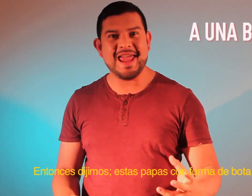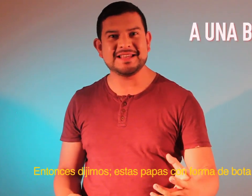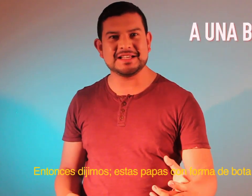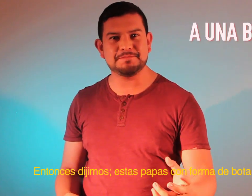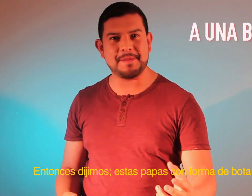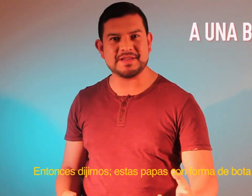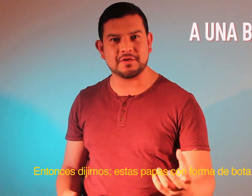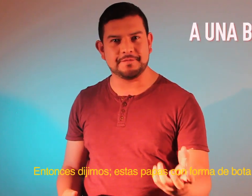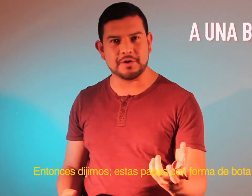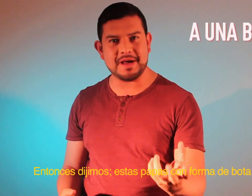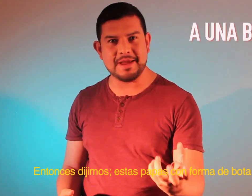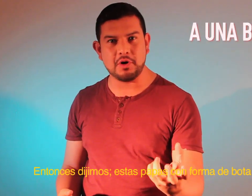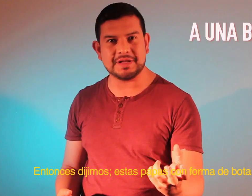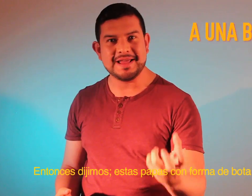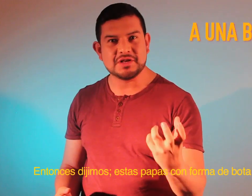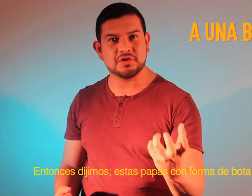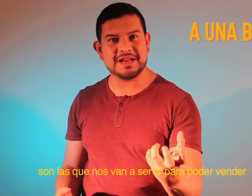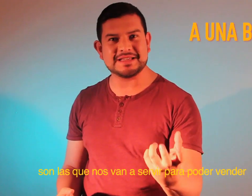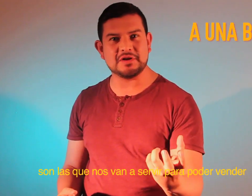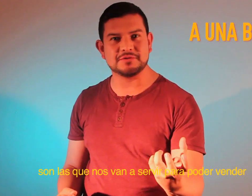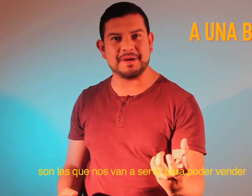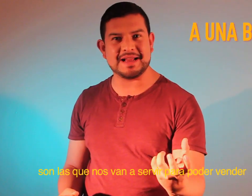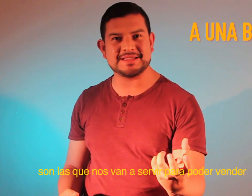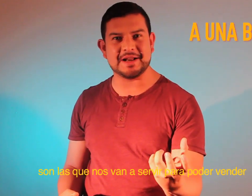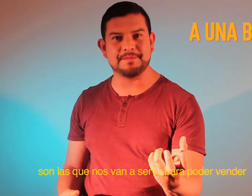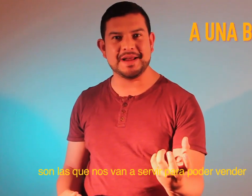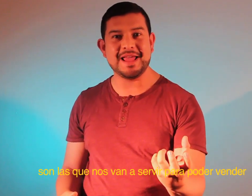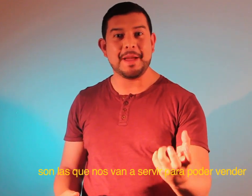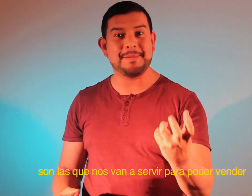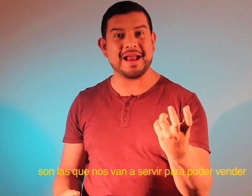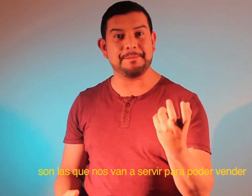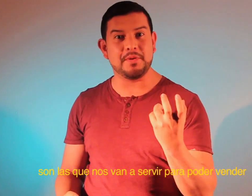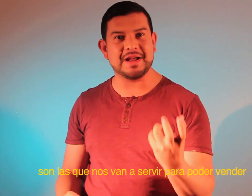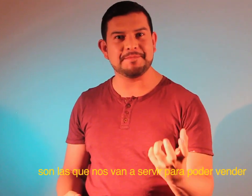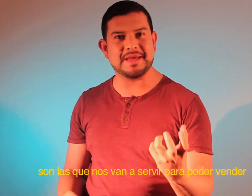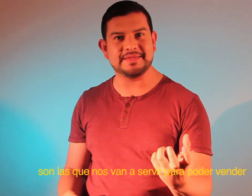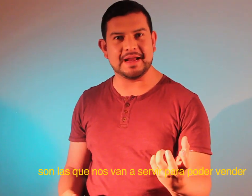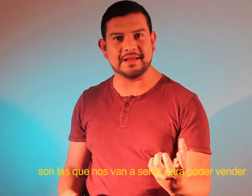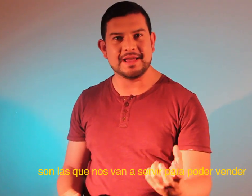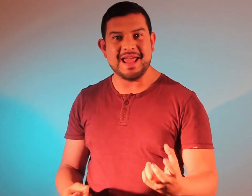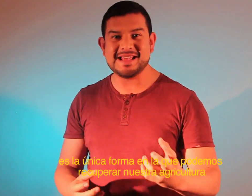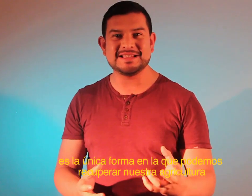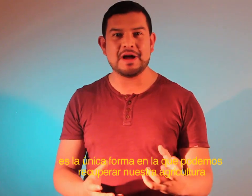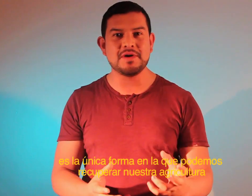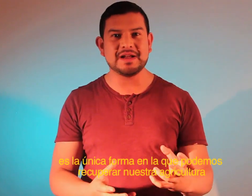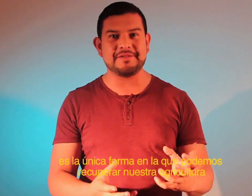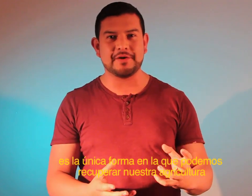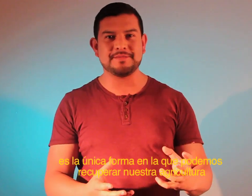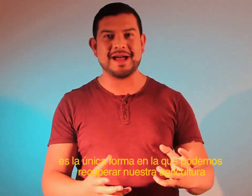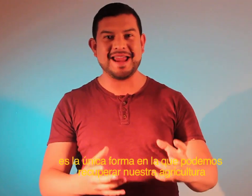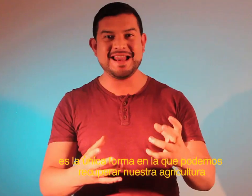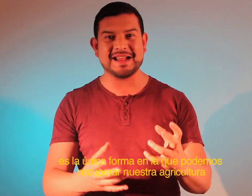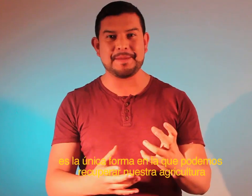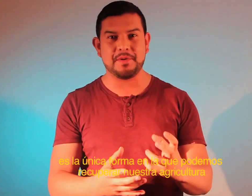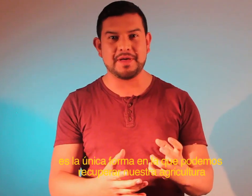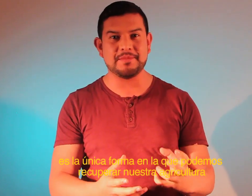estas papas con forma de bota son las que nos van a servir para poder vender. Es la única forma en la que podemos